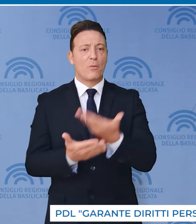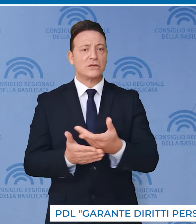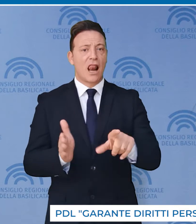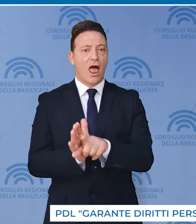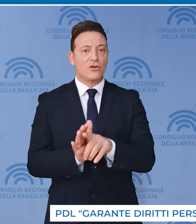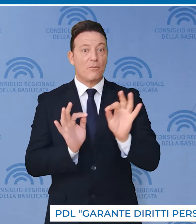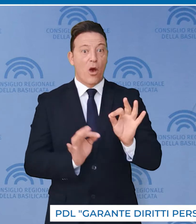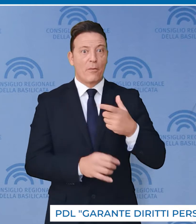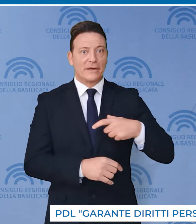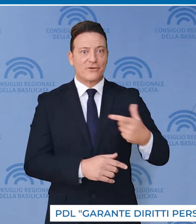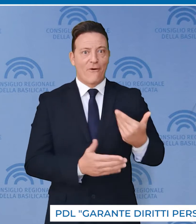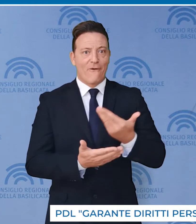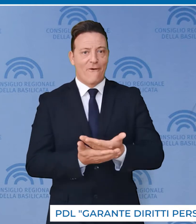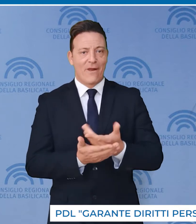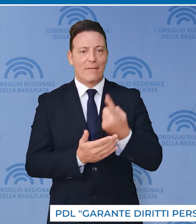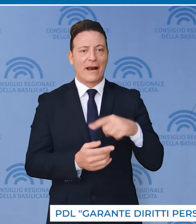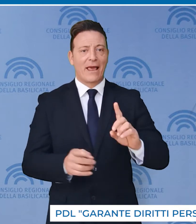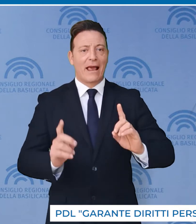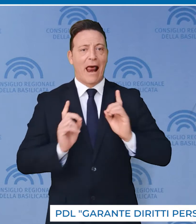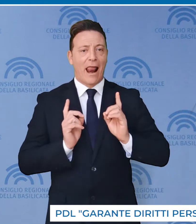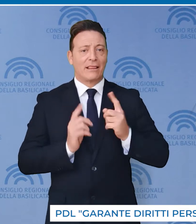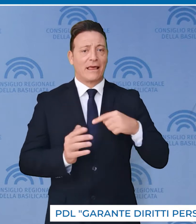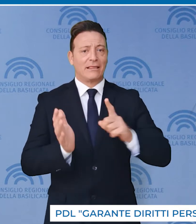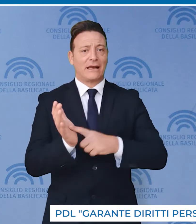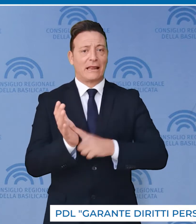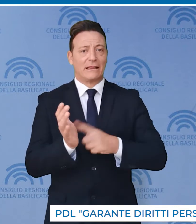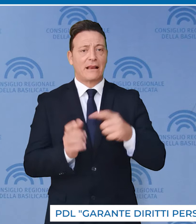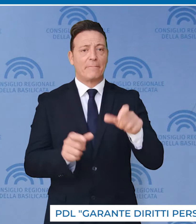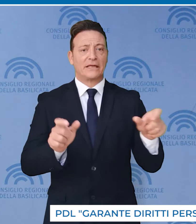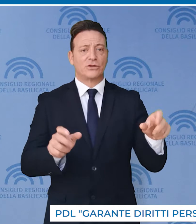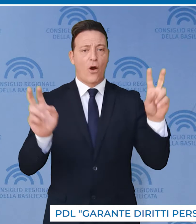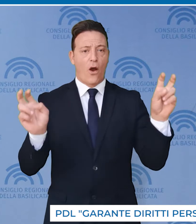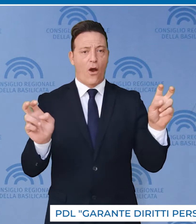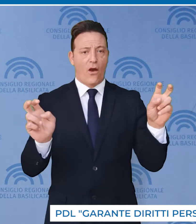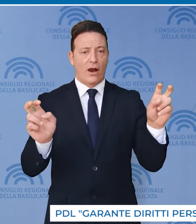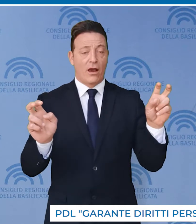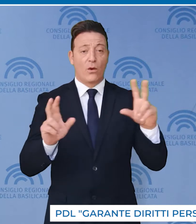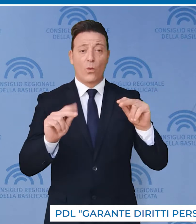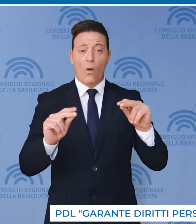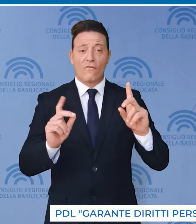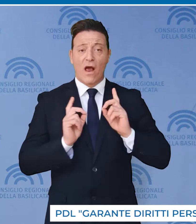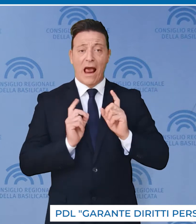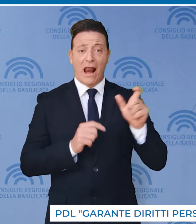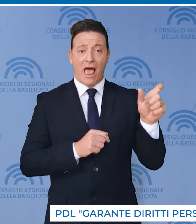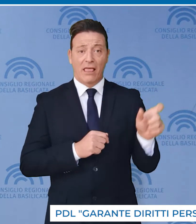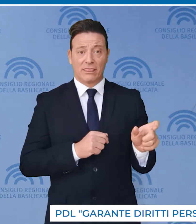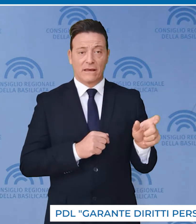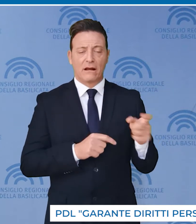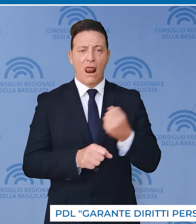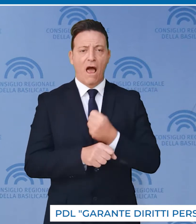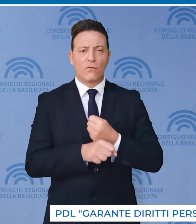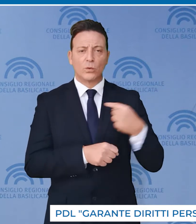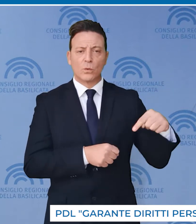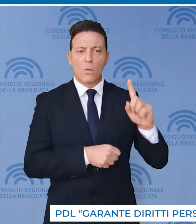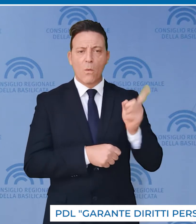proposta di legge da lui presentata sul garante dei diritti della persona. Il nuovo garante,